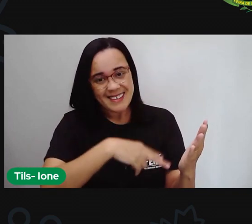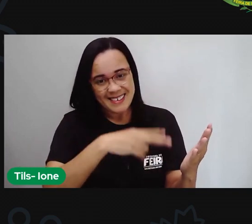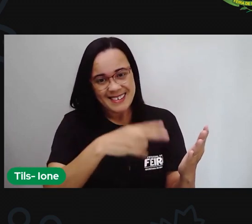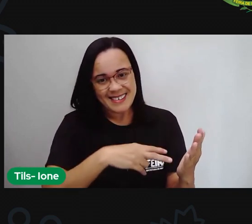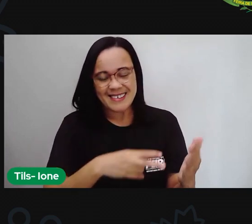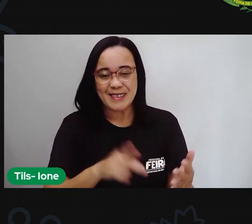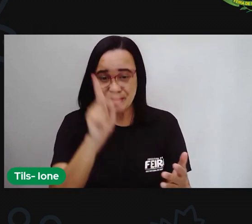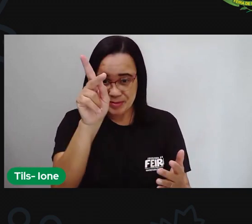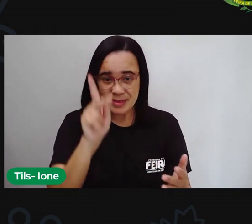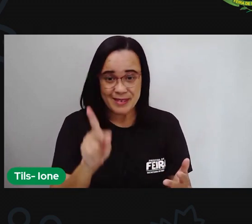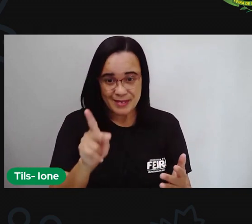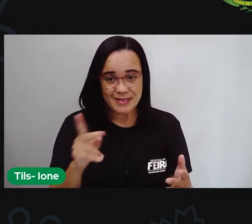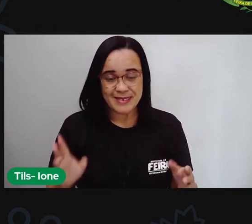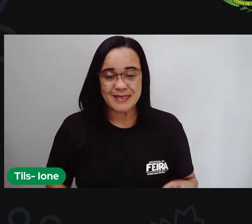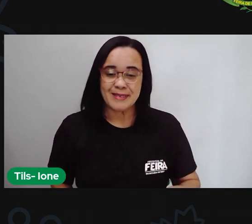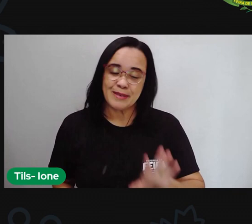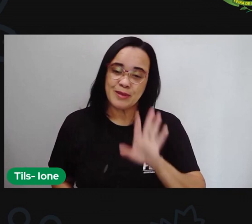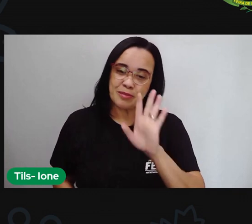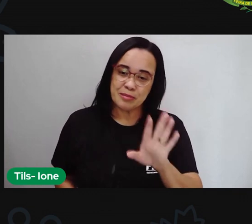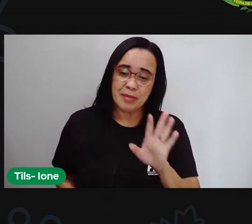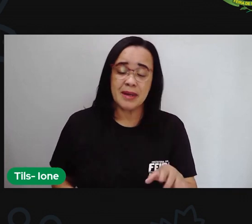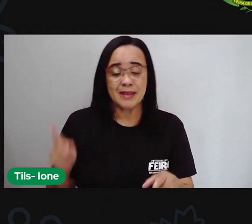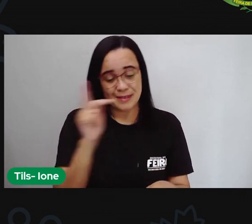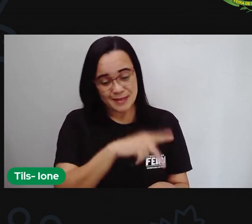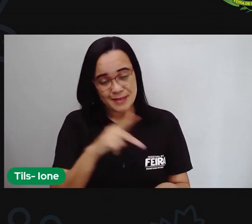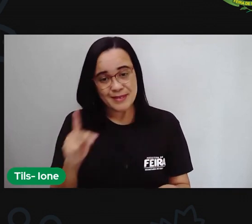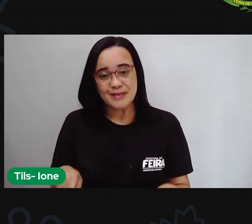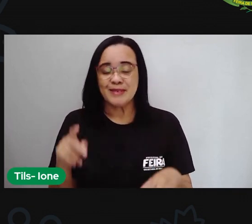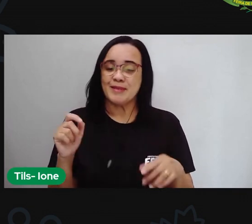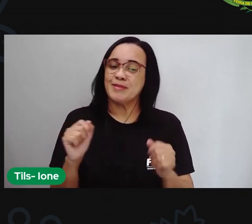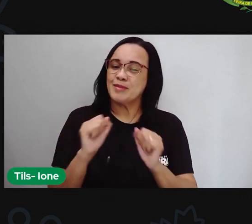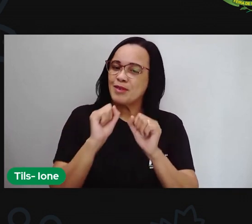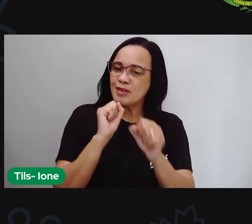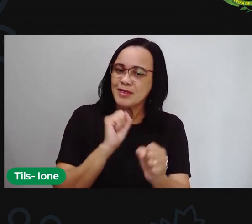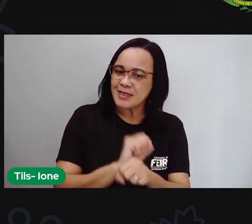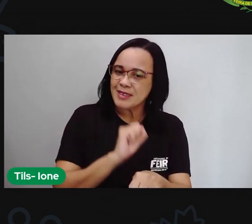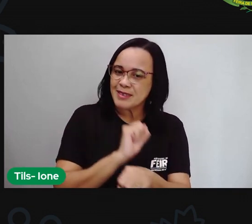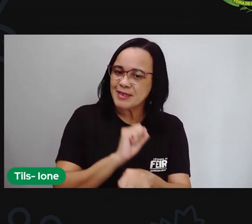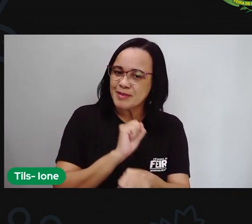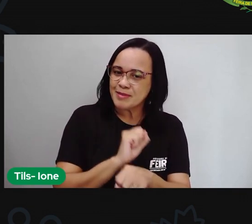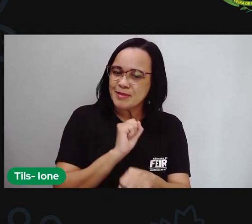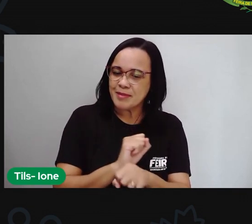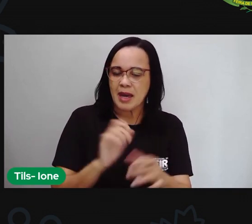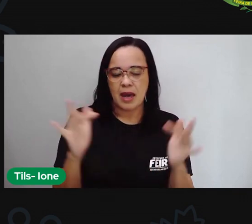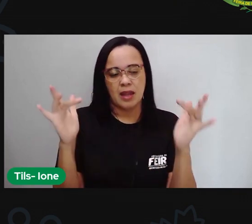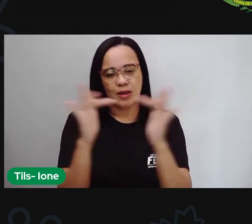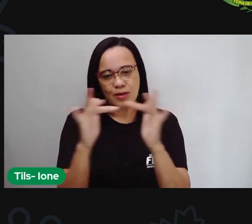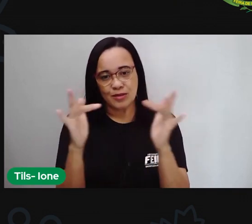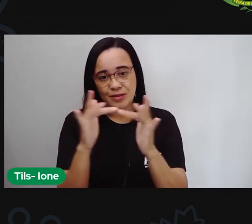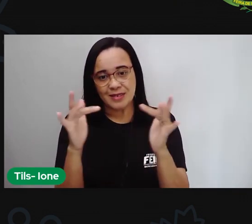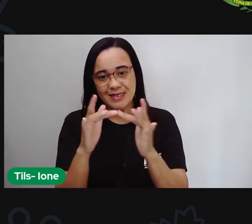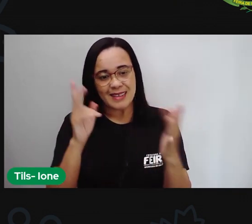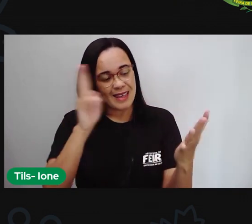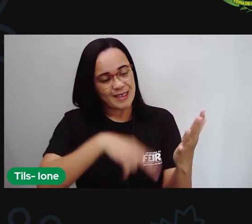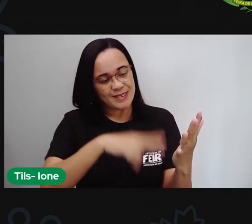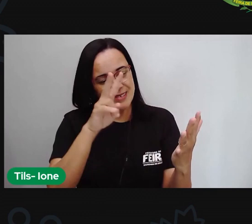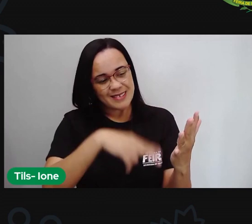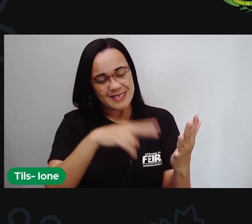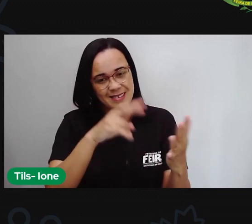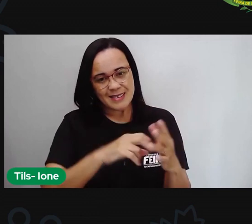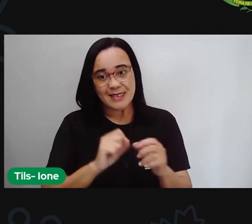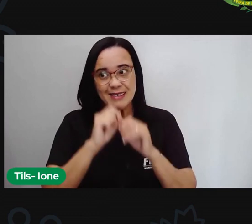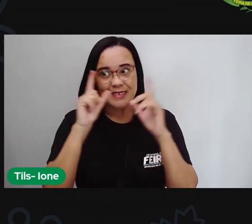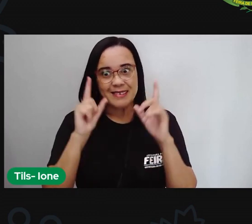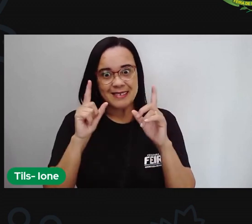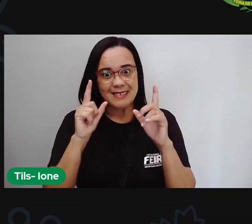gente mas aí a PRO espera que vocês tenham tido um contato com ele tenham despertado interesse para ler de repente ele